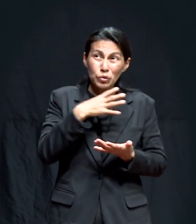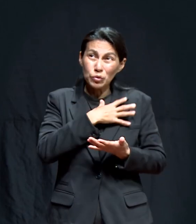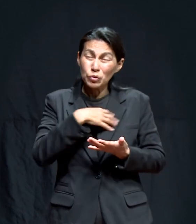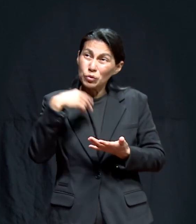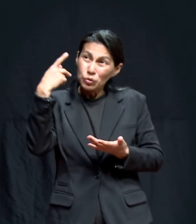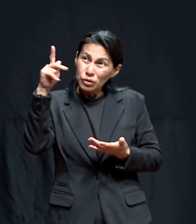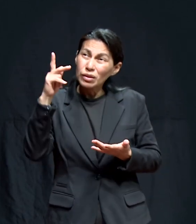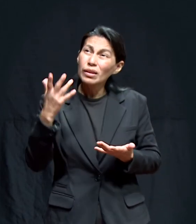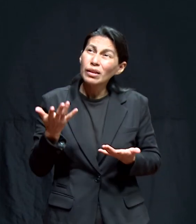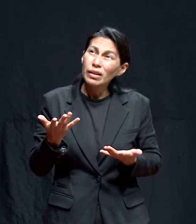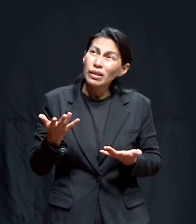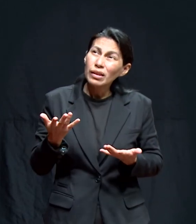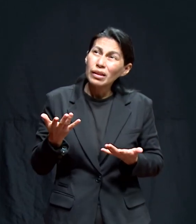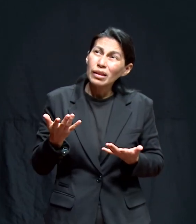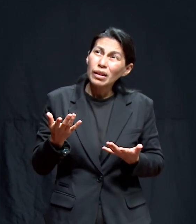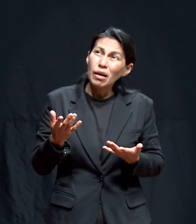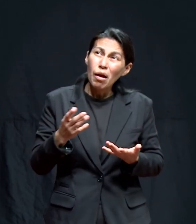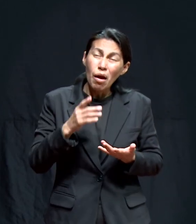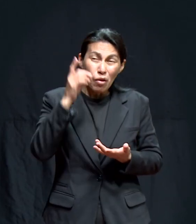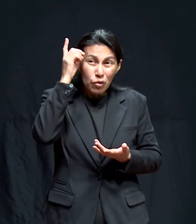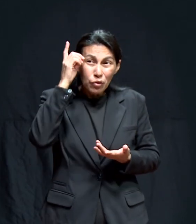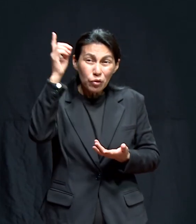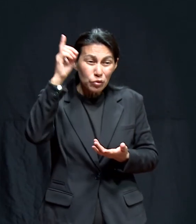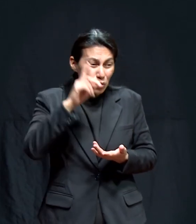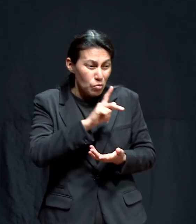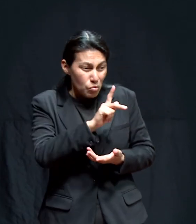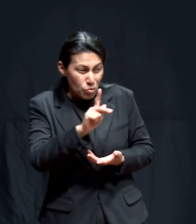Que yo forme parte de su pueblo.